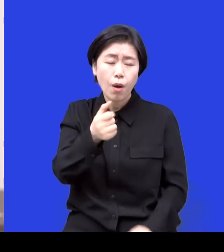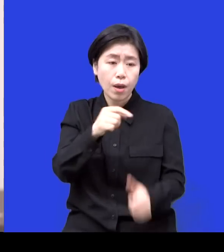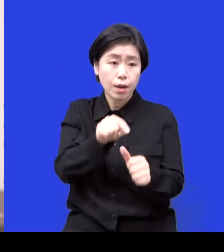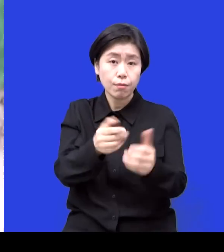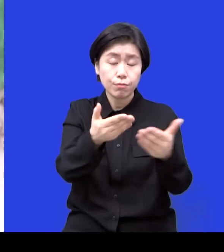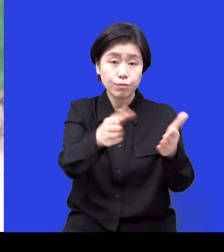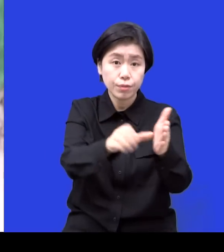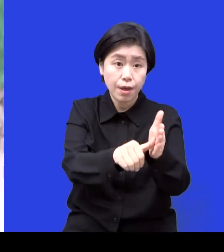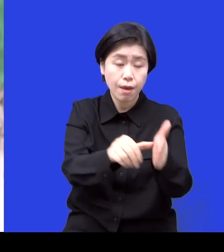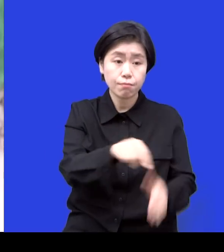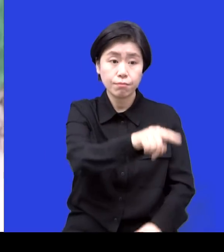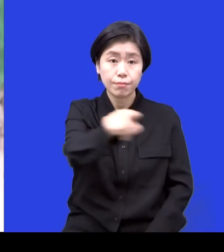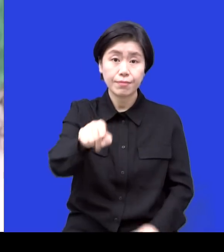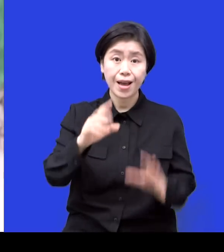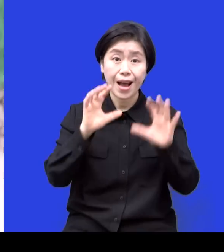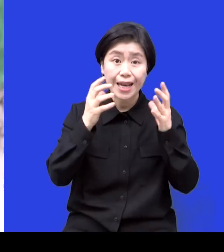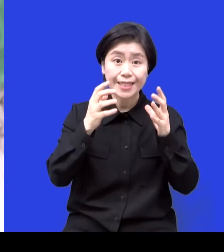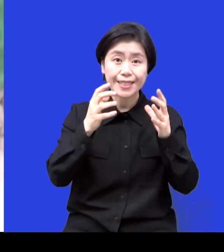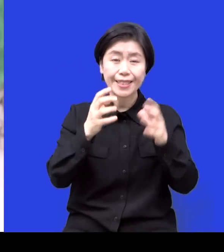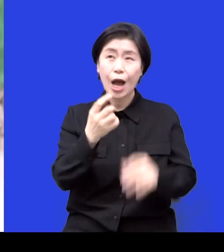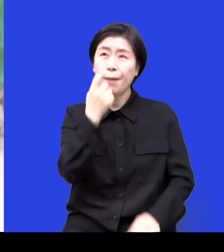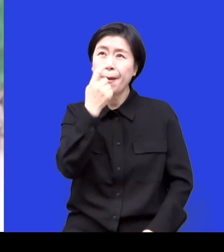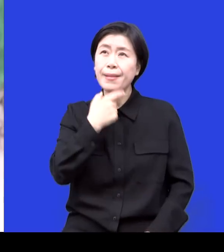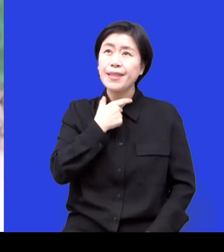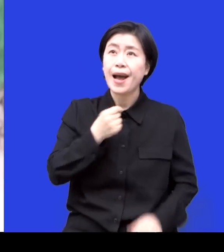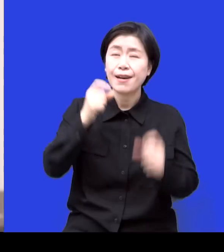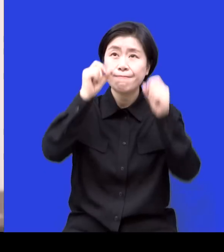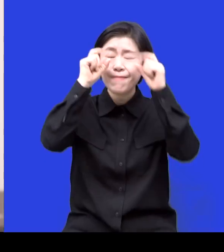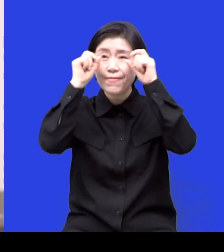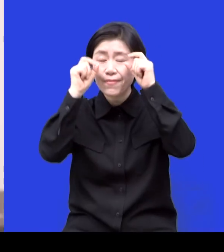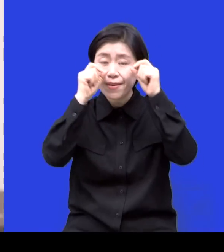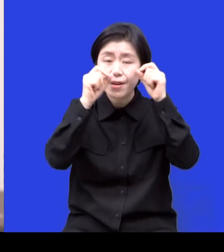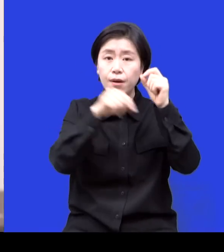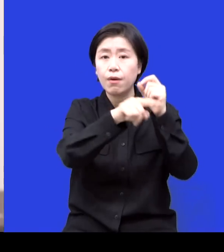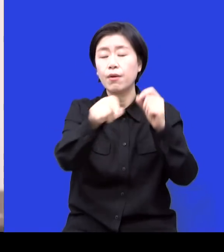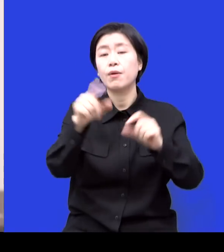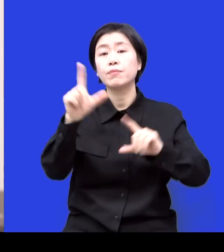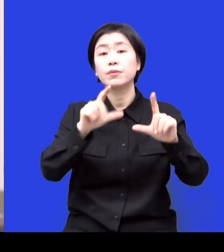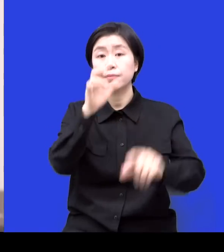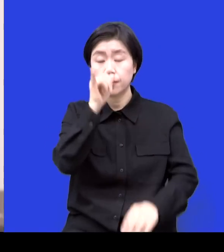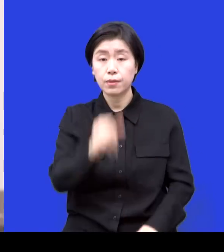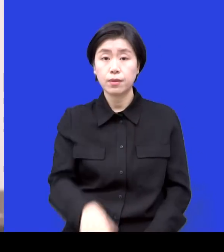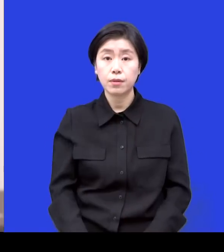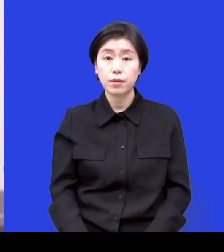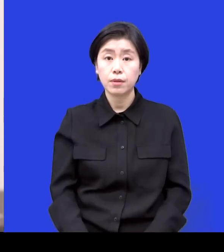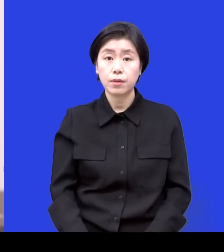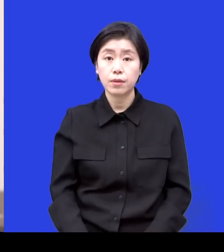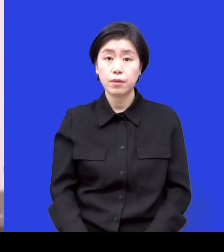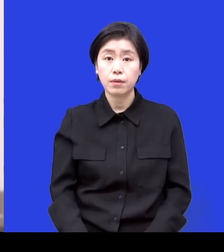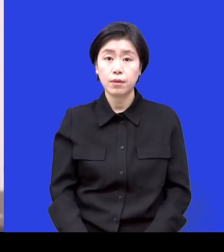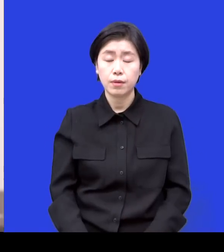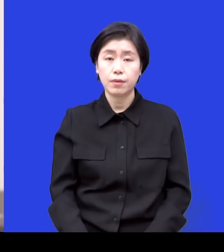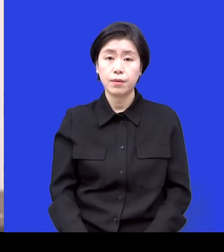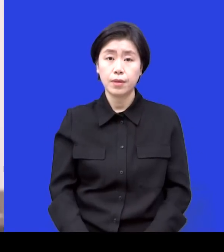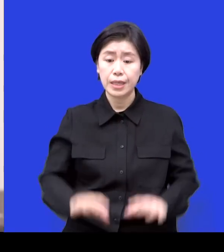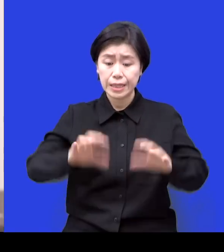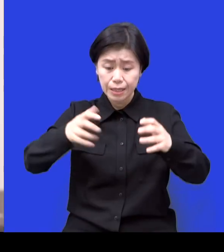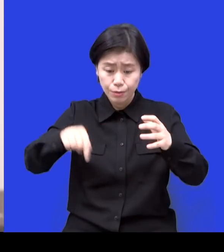번쩍 번쩍 번쩍 거려요. 너무 예뻐요. 그러면은 이런 유한한 것들을 가르쳐 주는